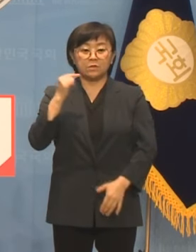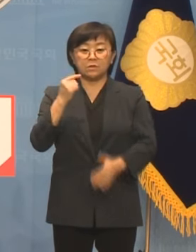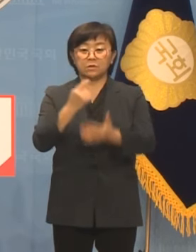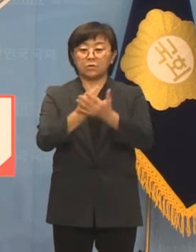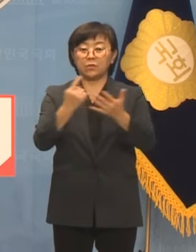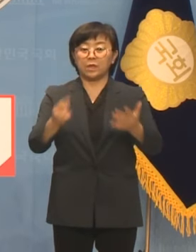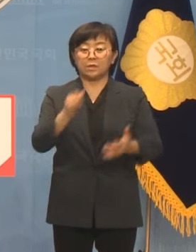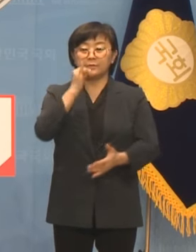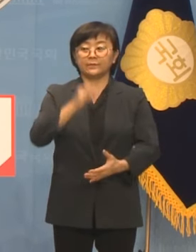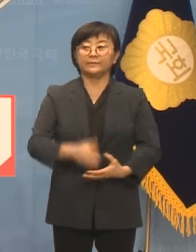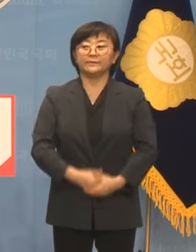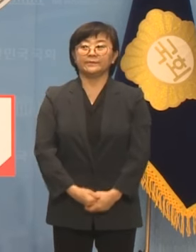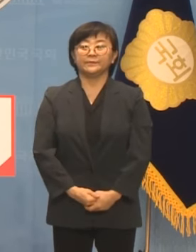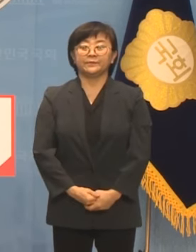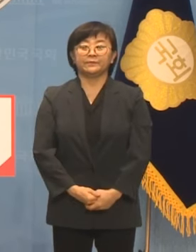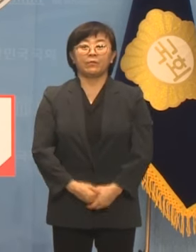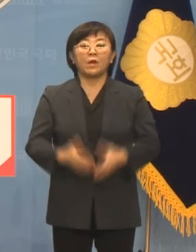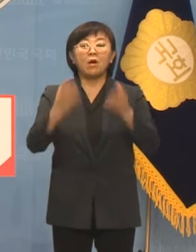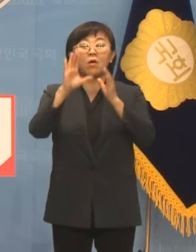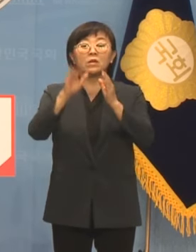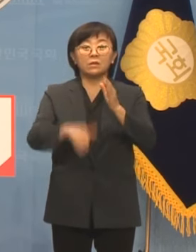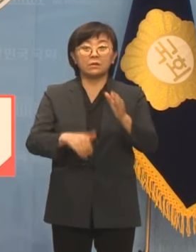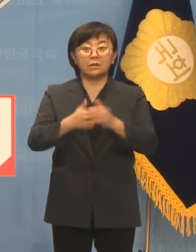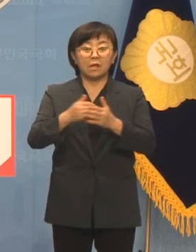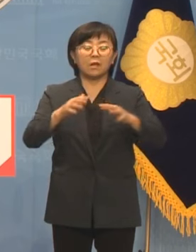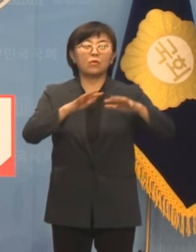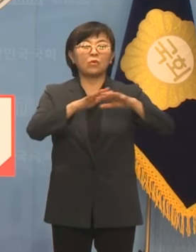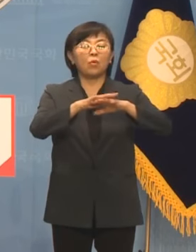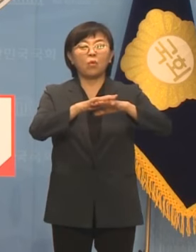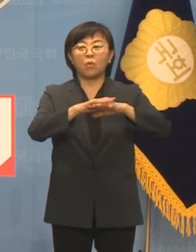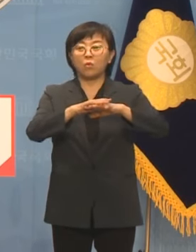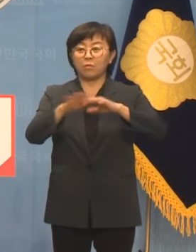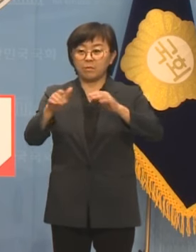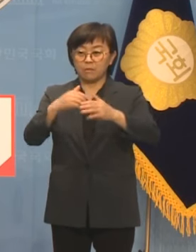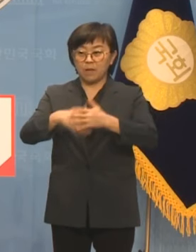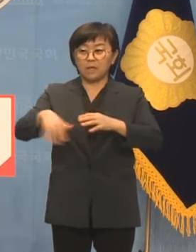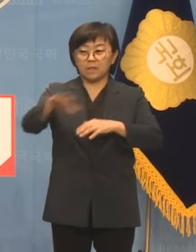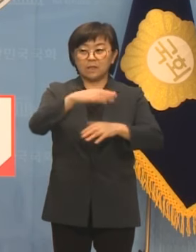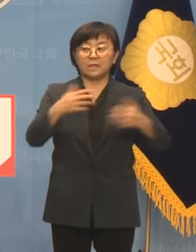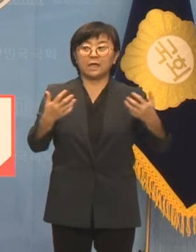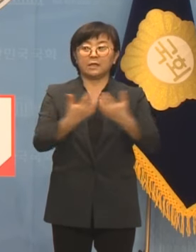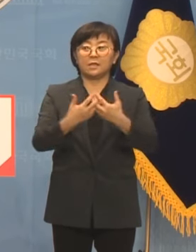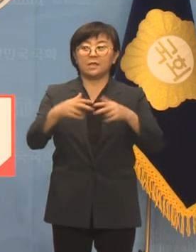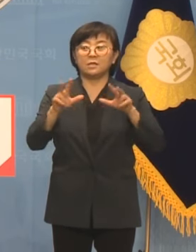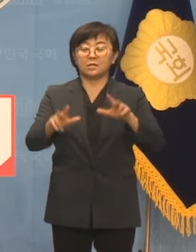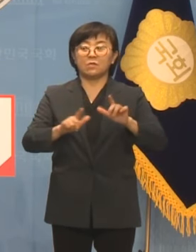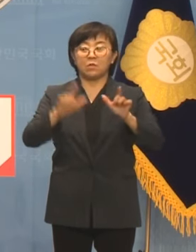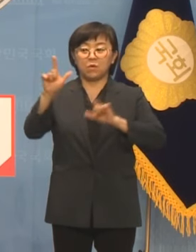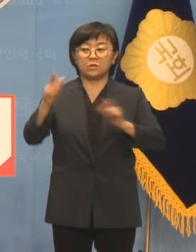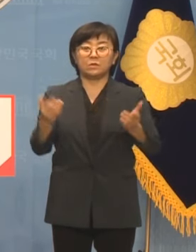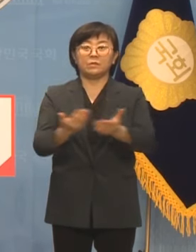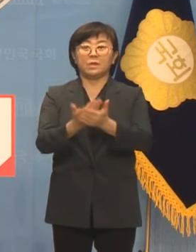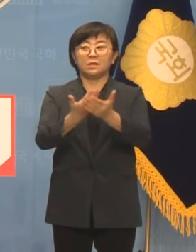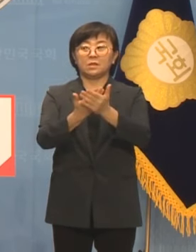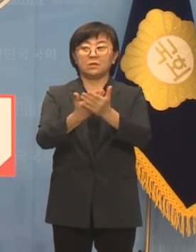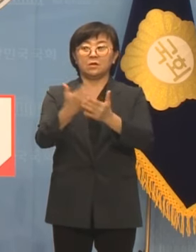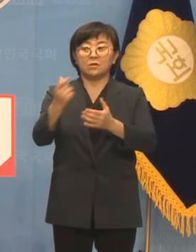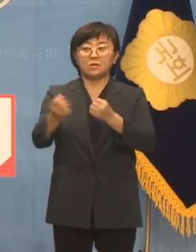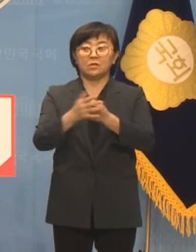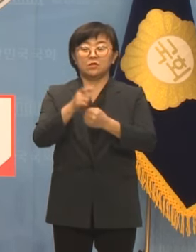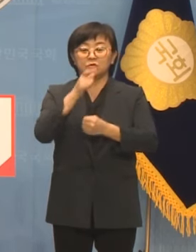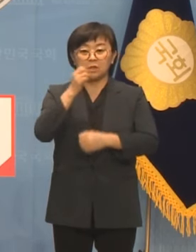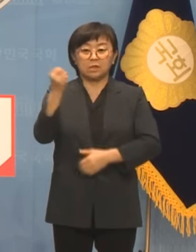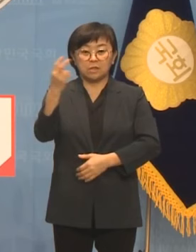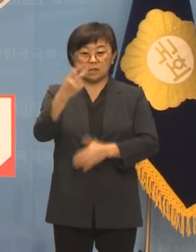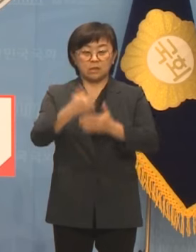왔습니다. 제 어릴 적 온통 논밭뿐이던 수원이 지금의 모습으로 도약한 것과 같이 수원이